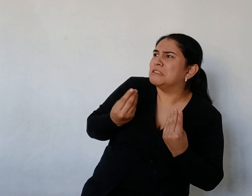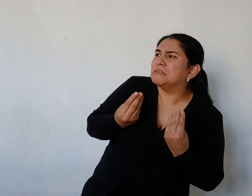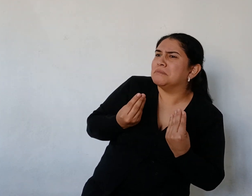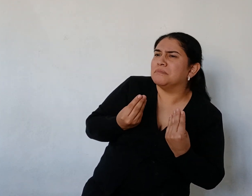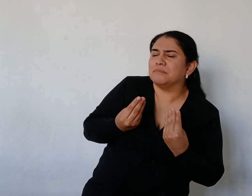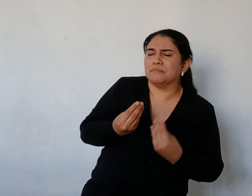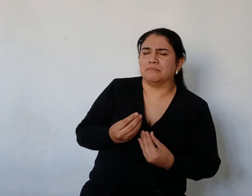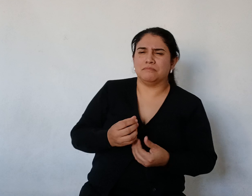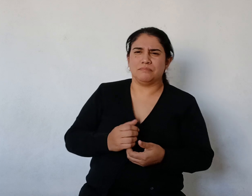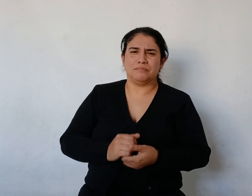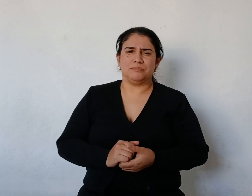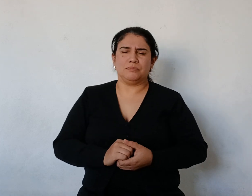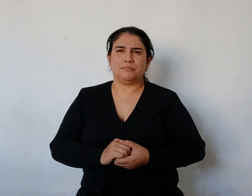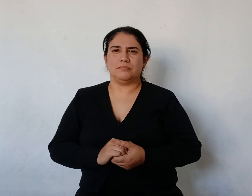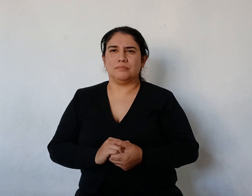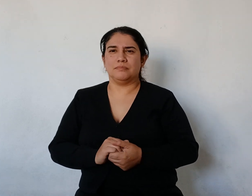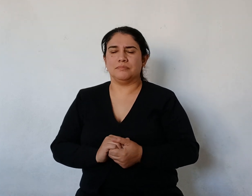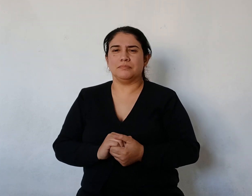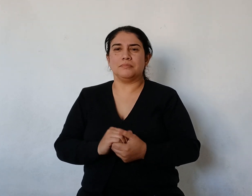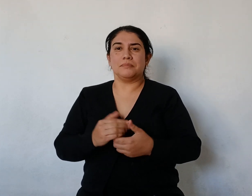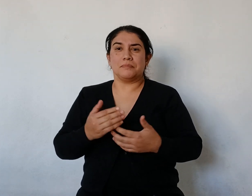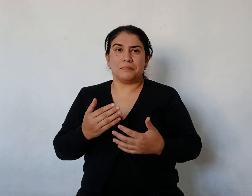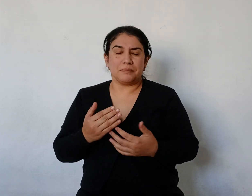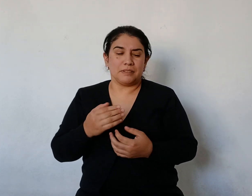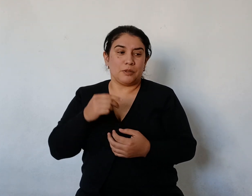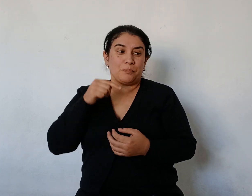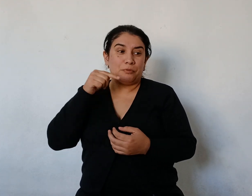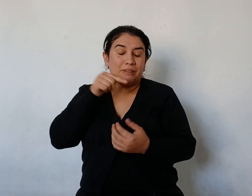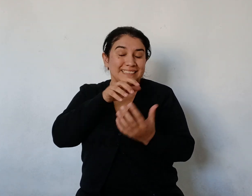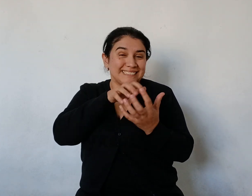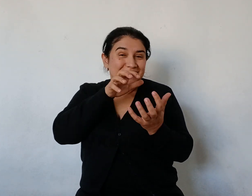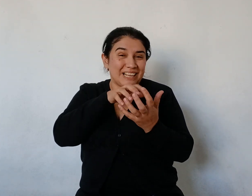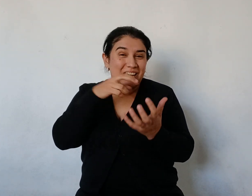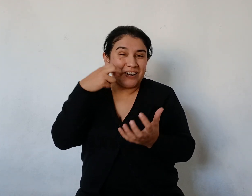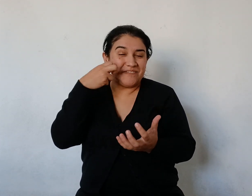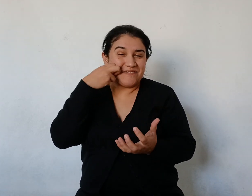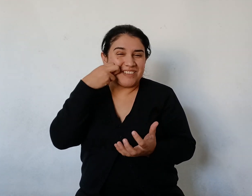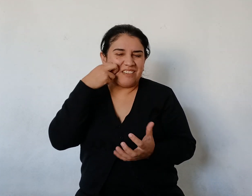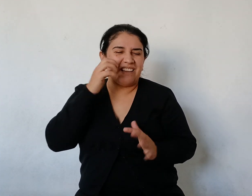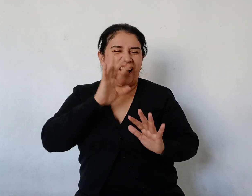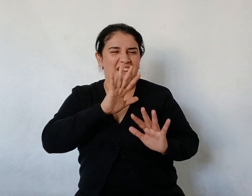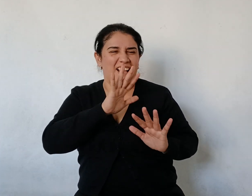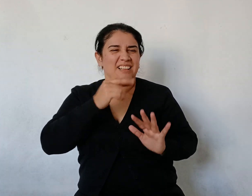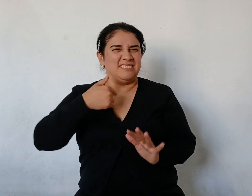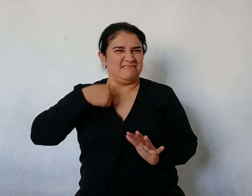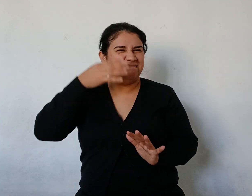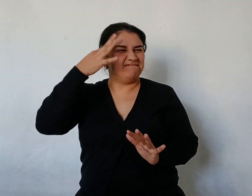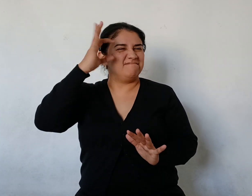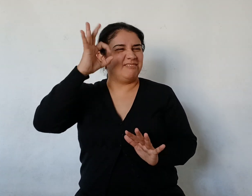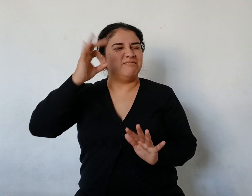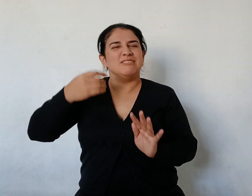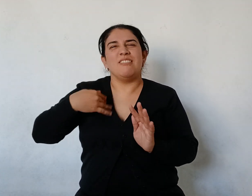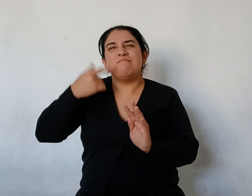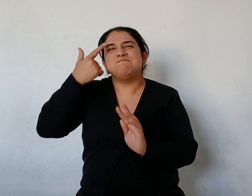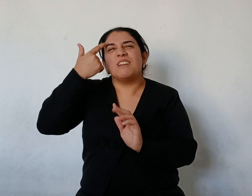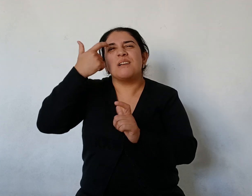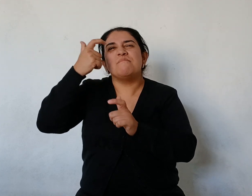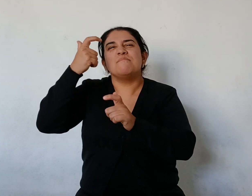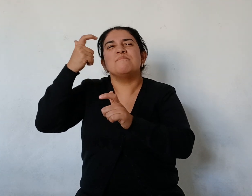Pero un yacaré viejo y sabio El más sabio y viejo de todos Un viejo yacaré a quien no